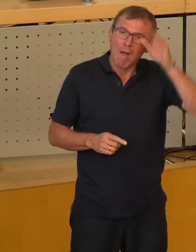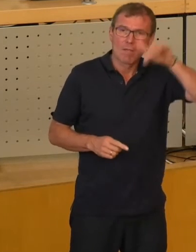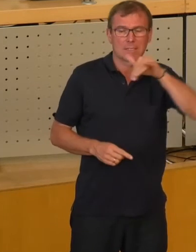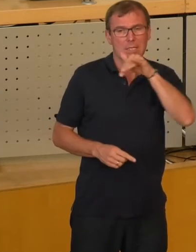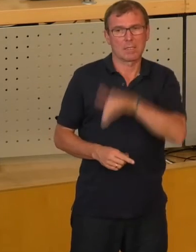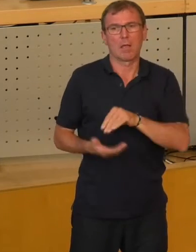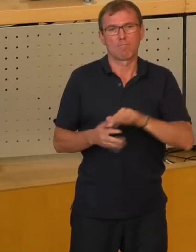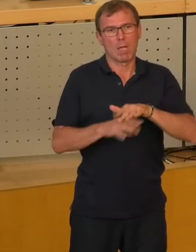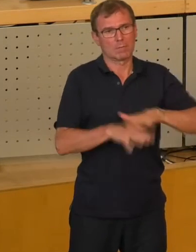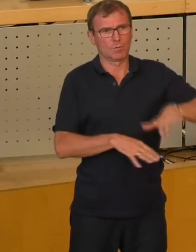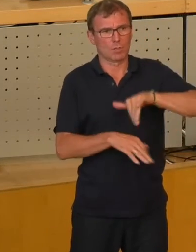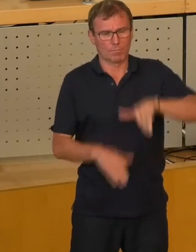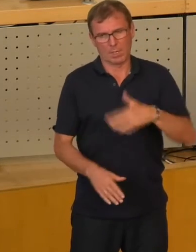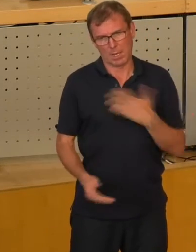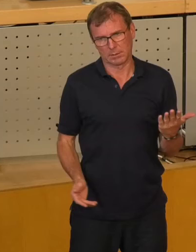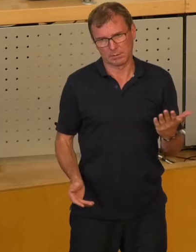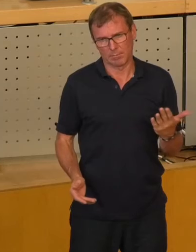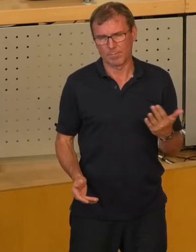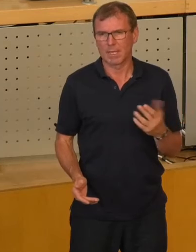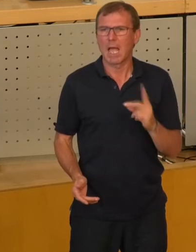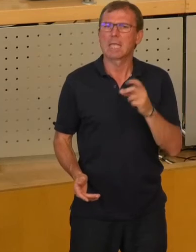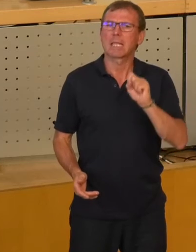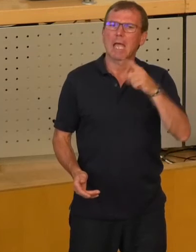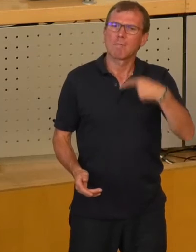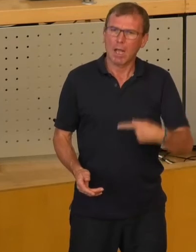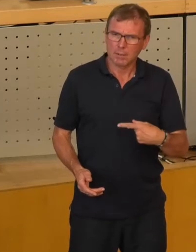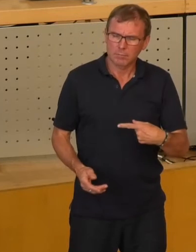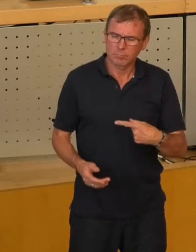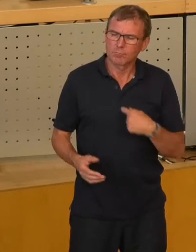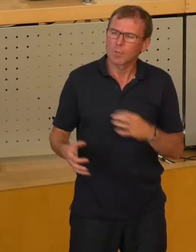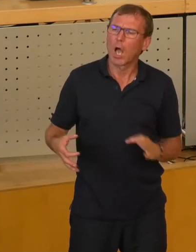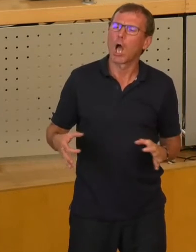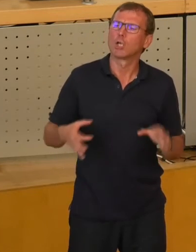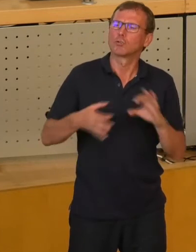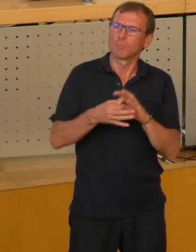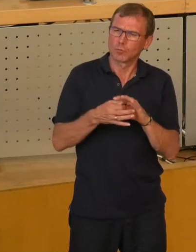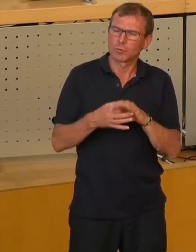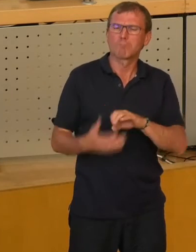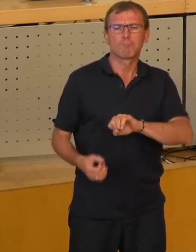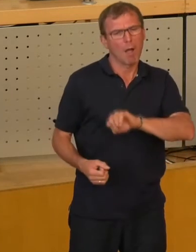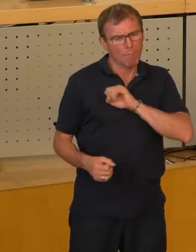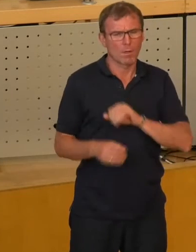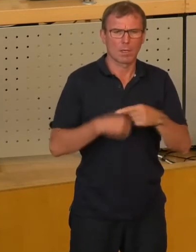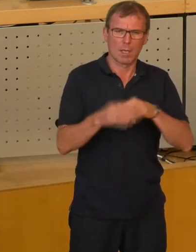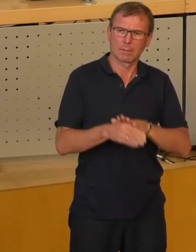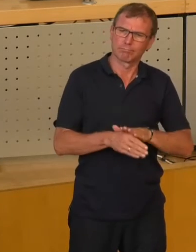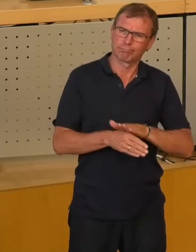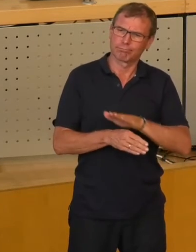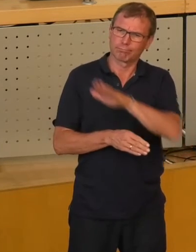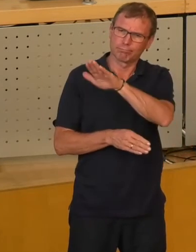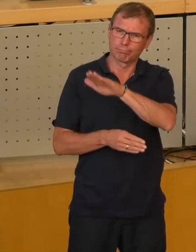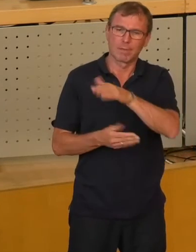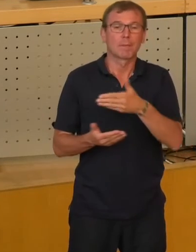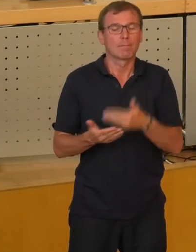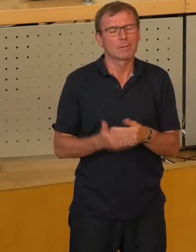der Marktwirtschaft hatten. Die Drehwag hat sich danach nach dem Zusammenschluss erfolgreich entwickelt. Und zwar vor allen Dingen wegen der